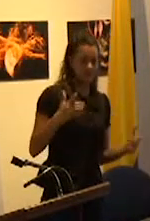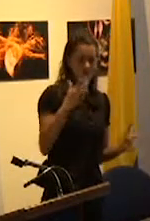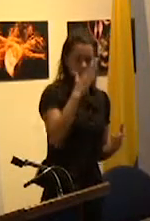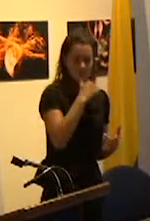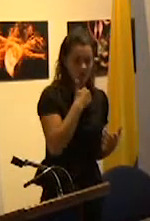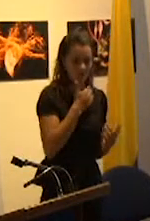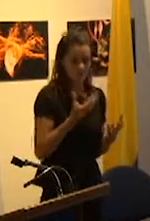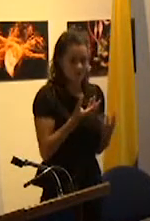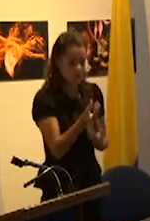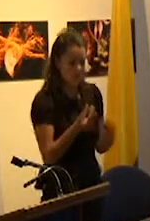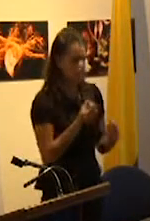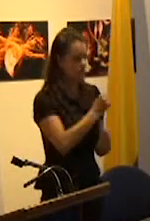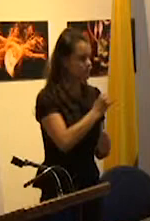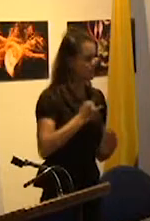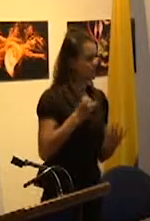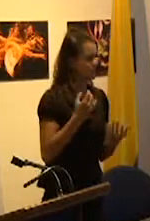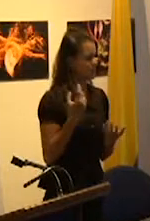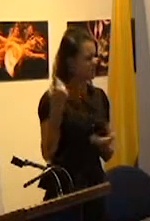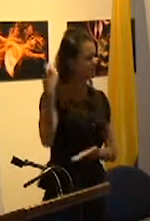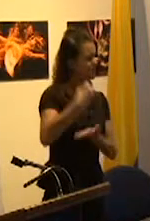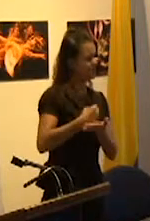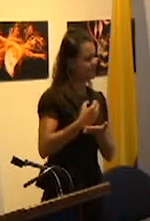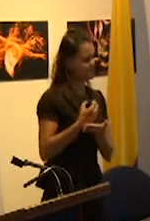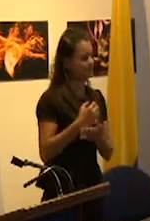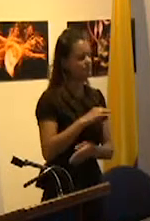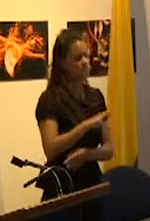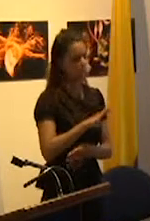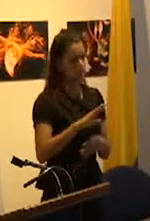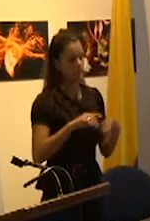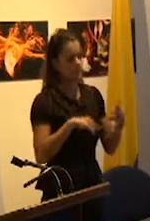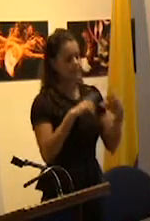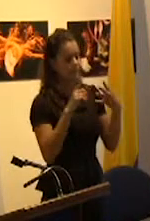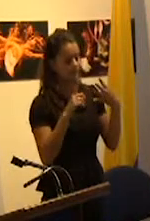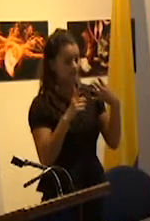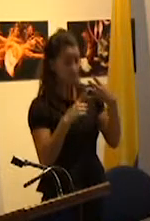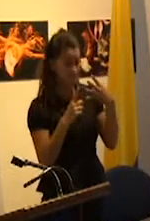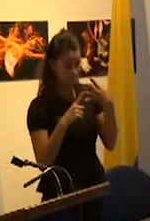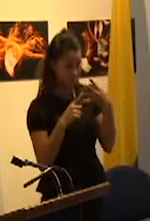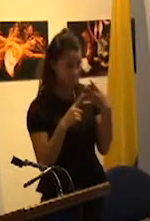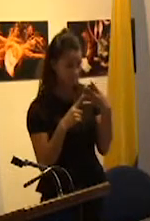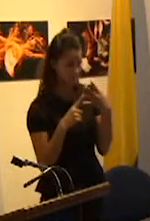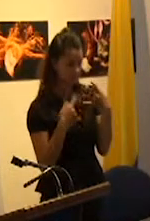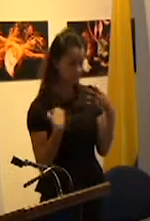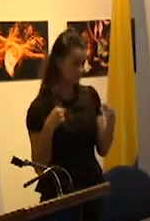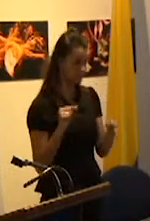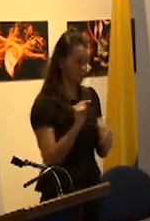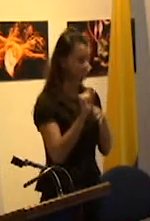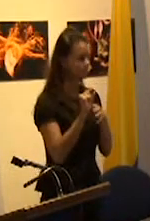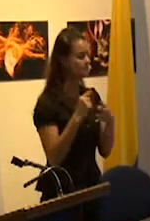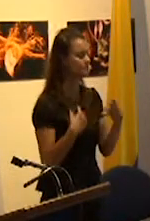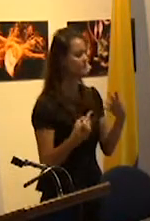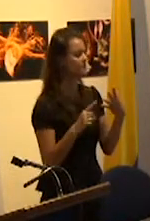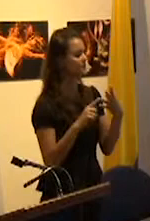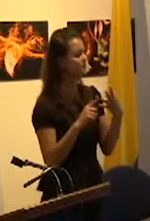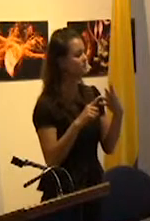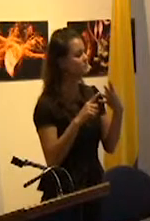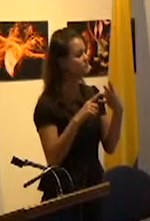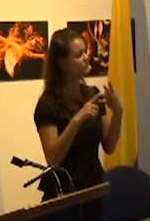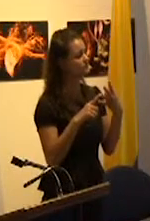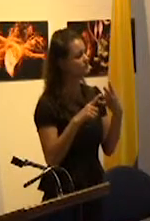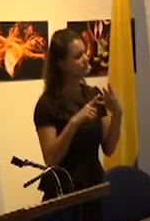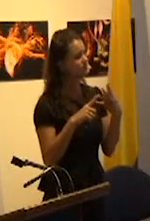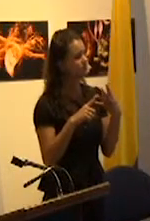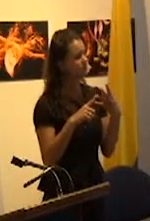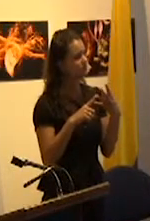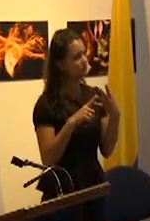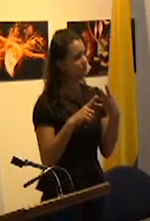o de individuos la tercera crítica tuvo que ver con la predominancia de